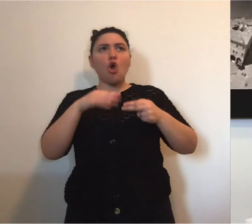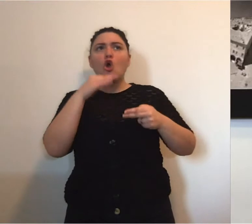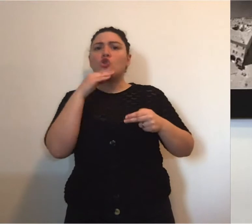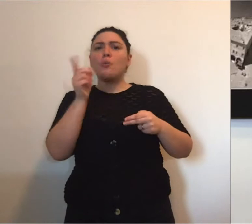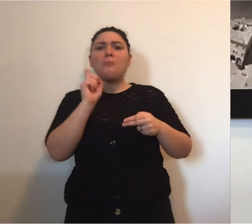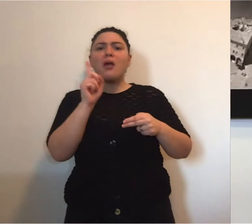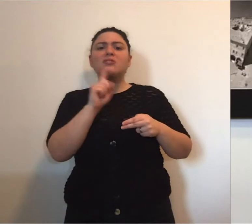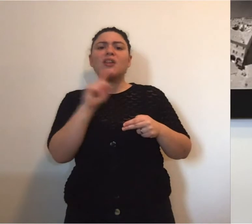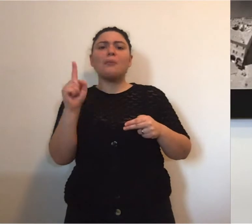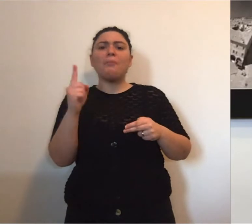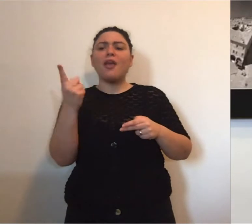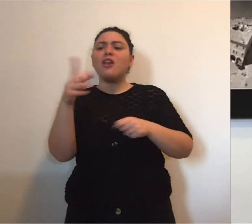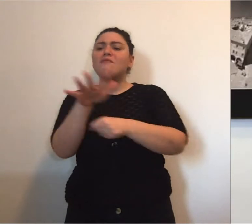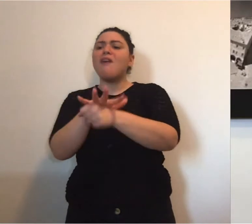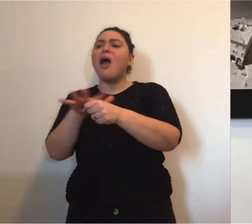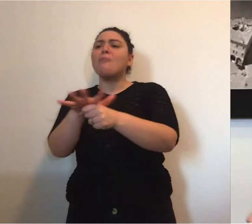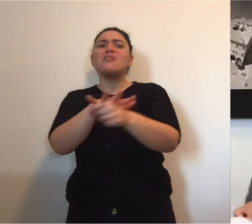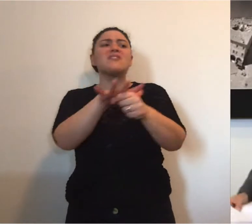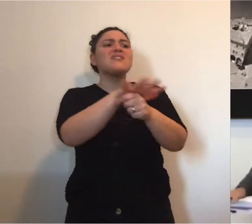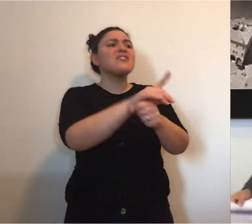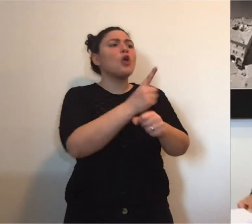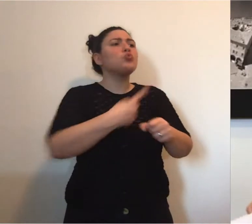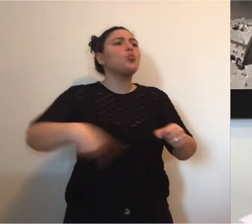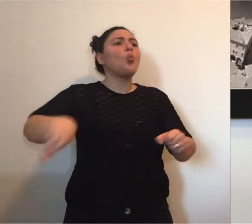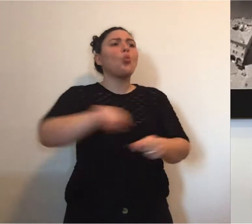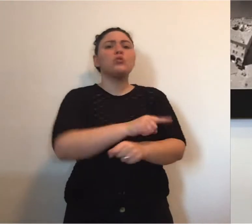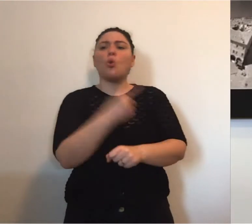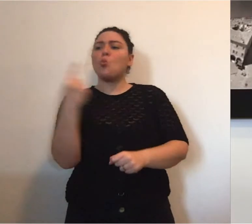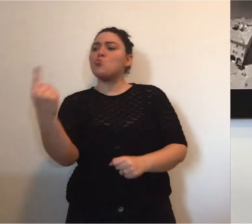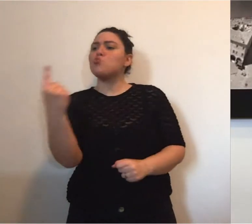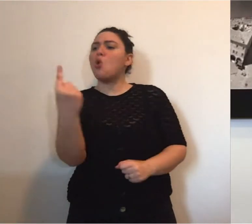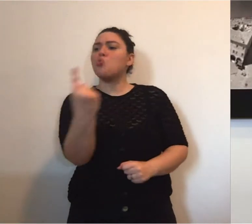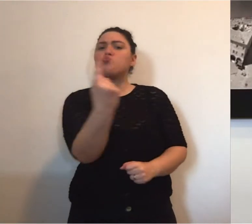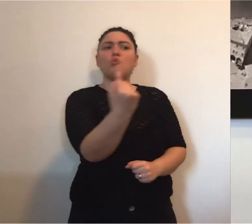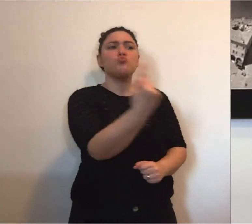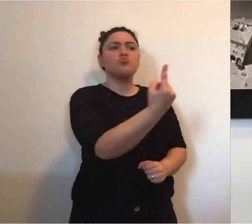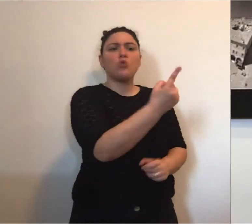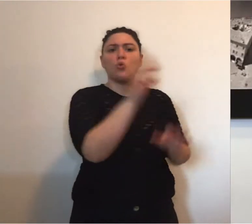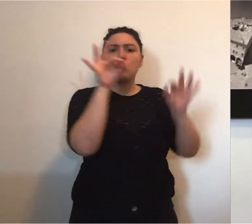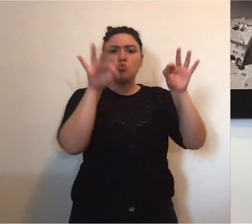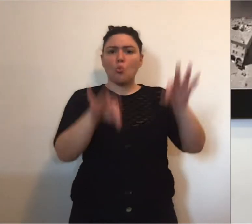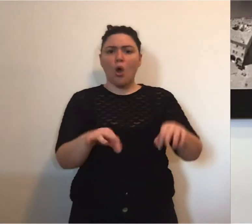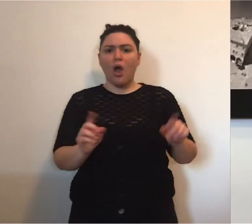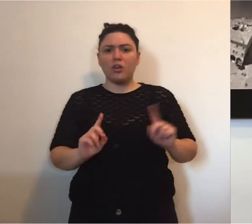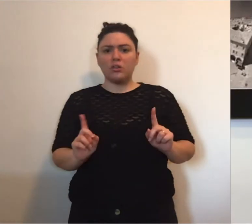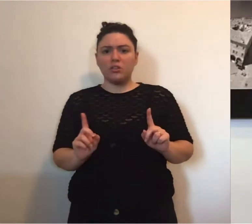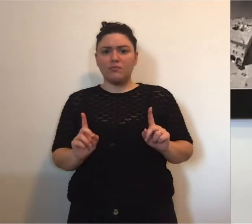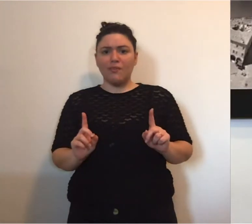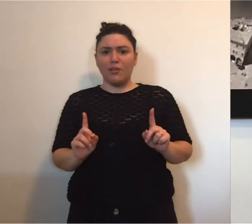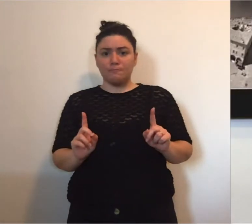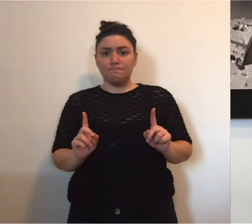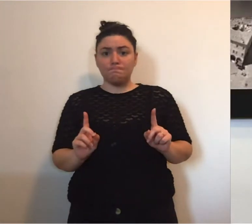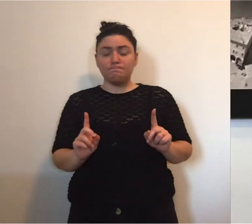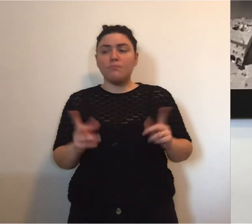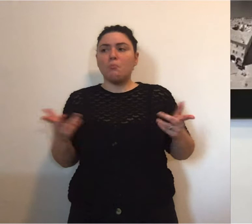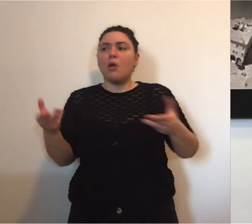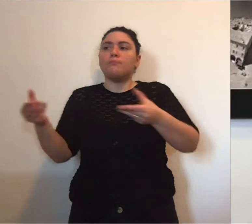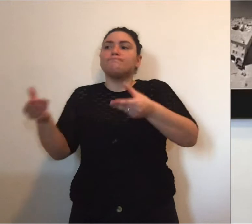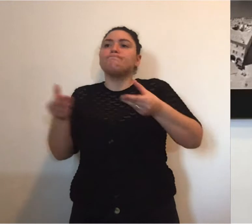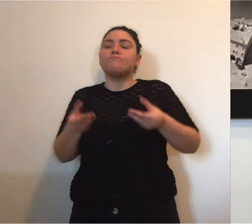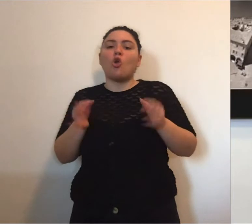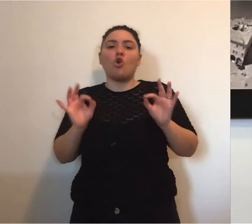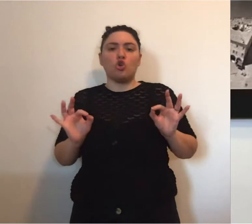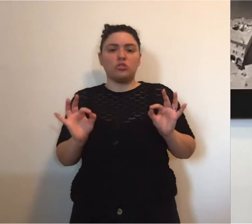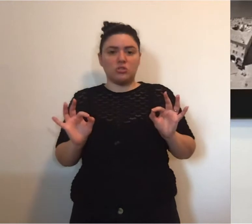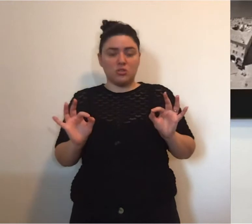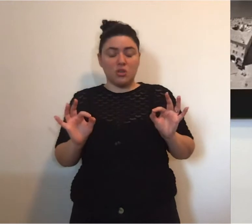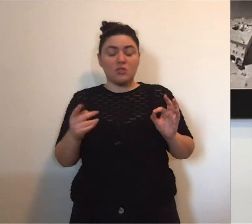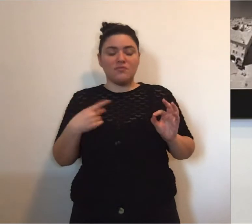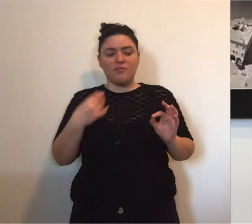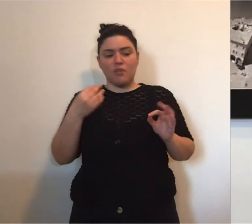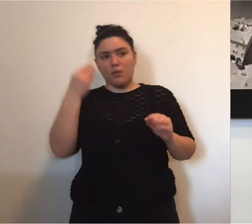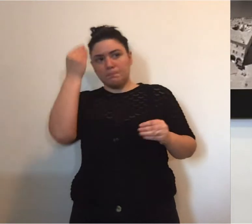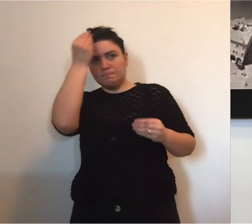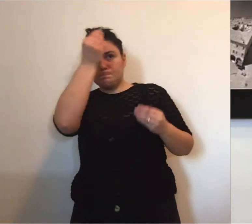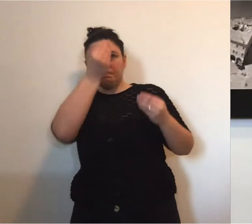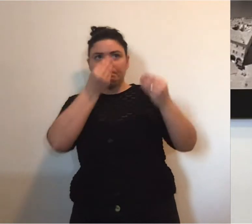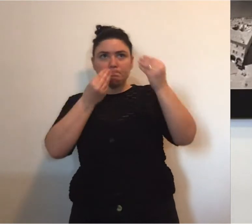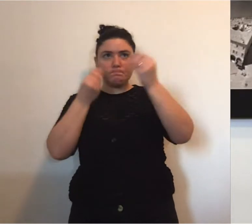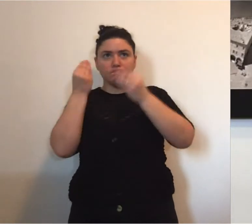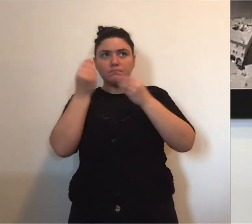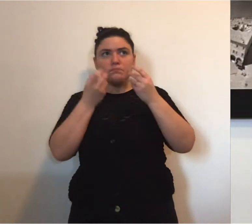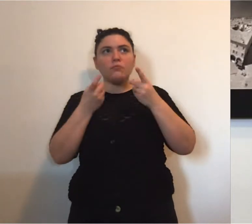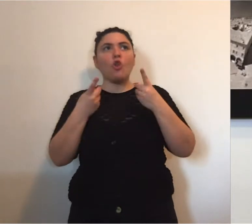ad ogni nucleo familiare. Questo è quello che ci è arrivato. Onde evitare di disperdere ma per dare al